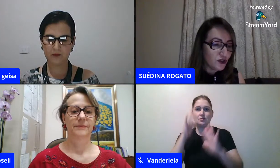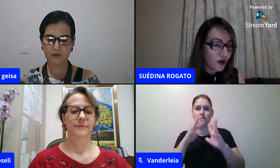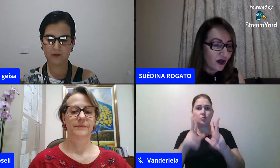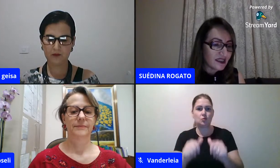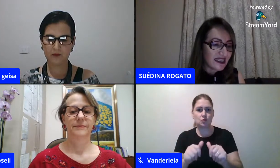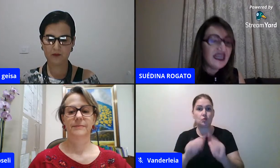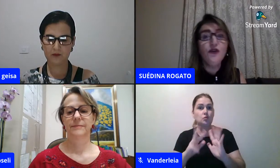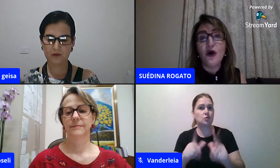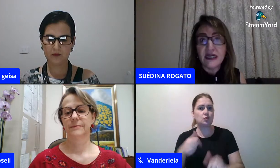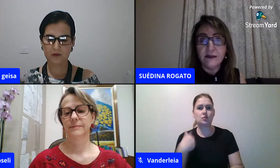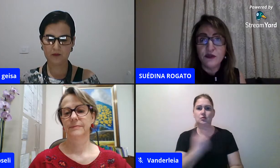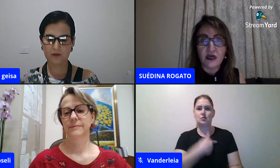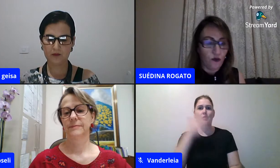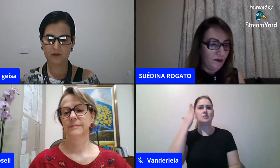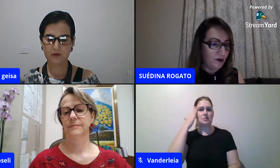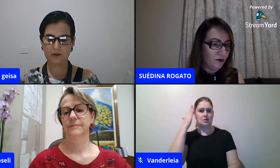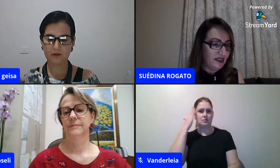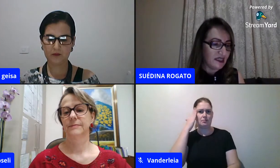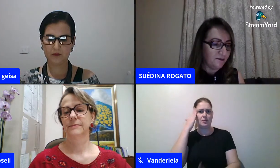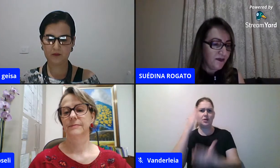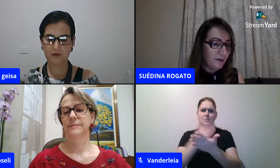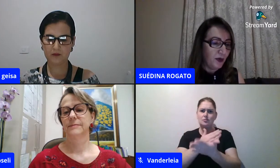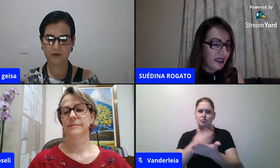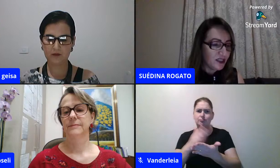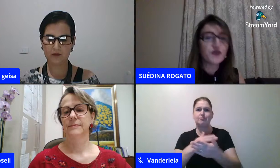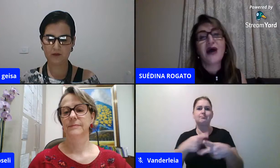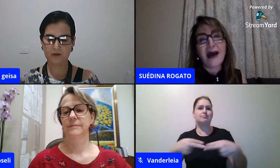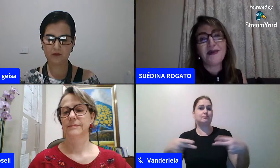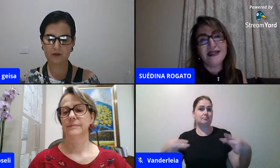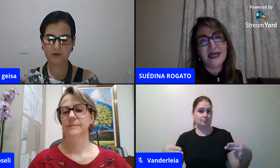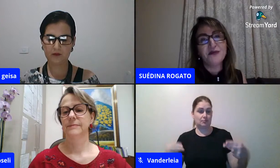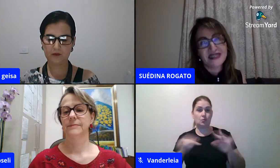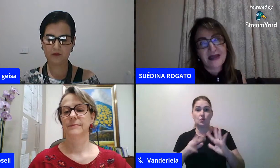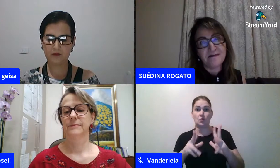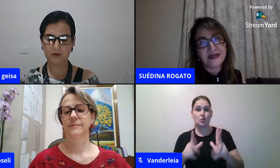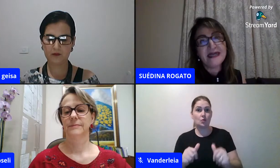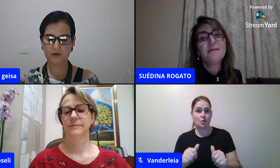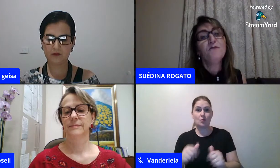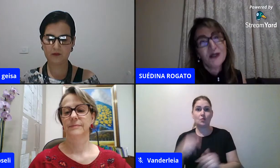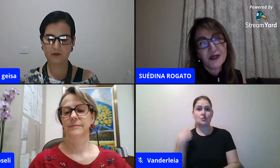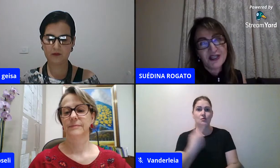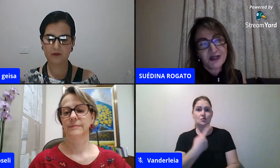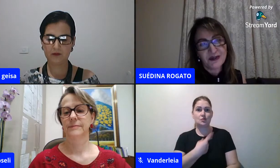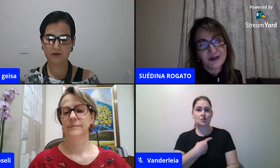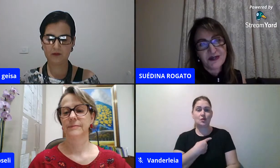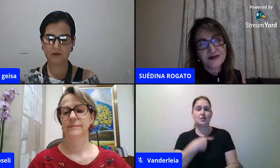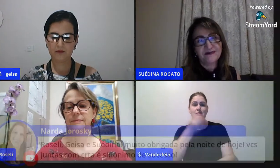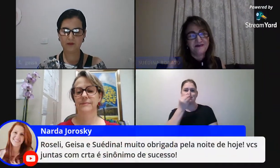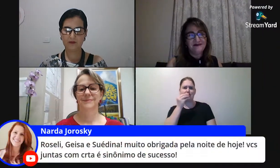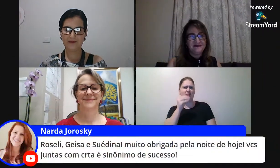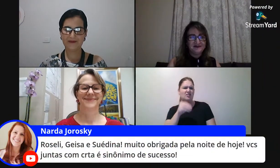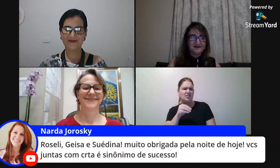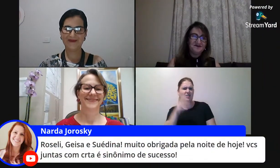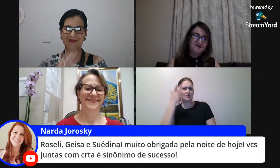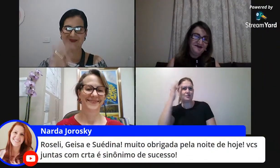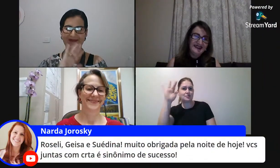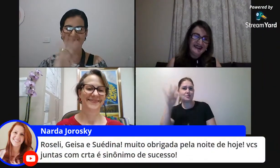todos nós ignoramos alguma coisa por isso aprendemos sempre boa noite a todos